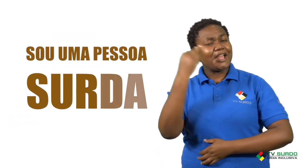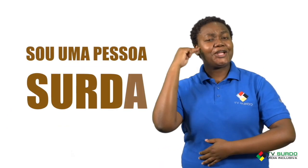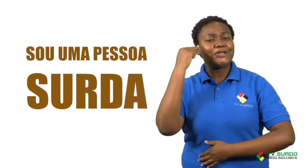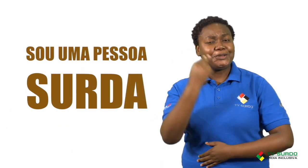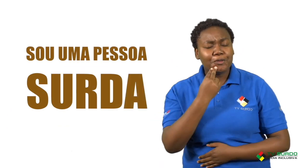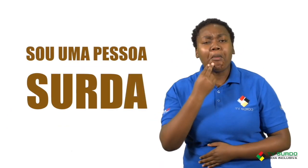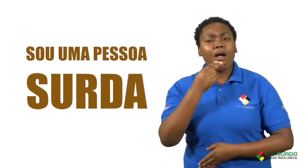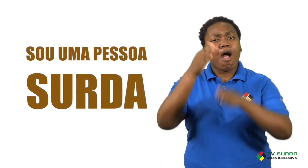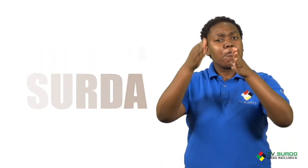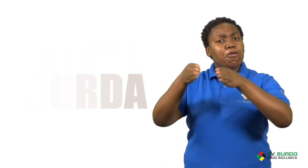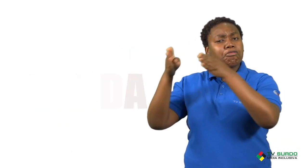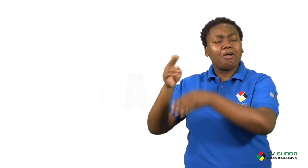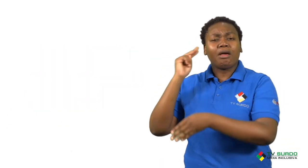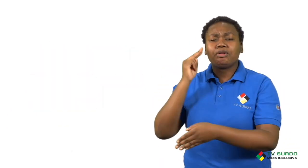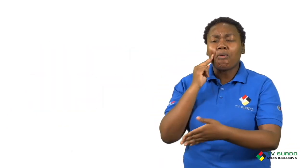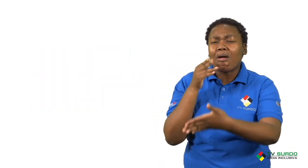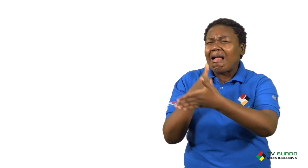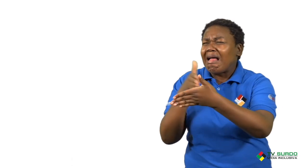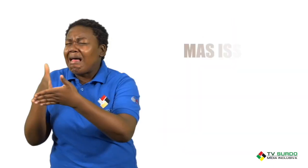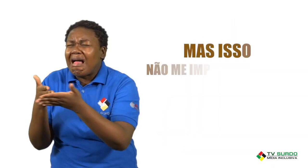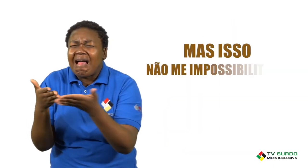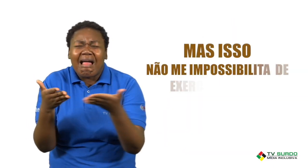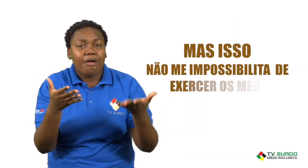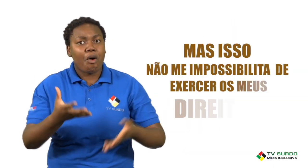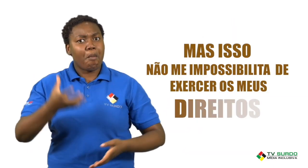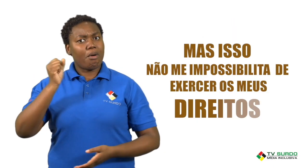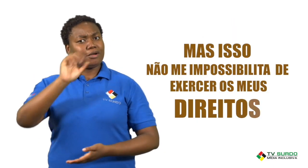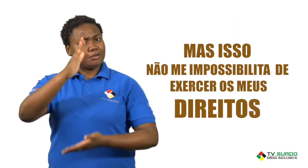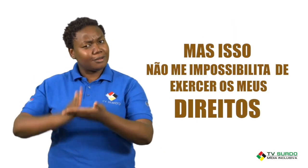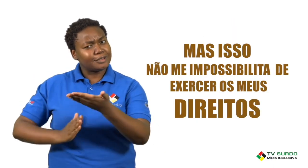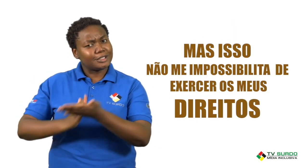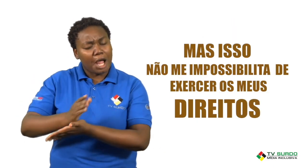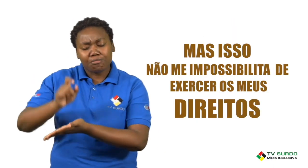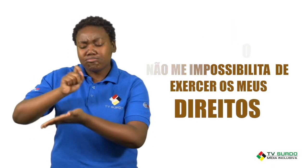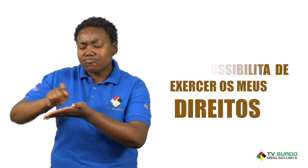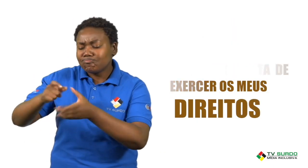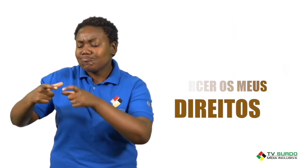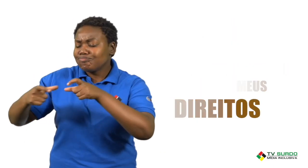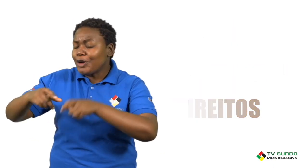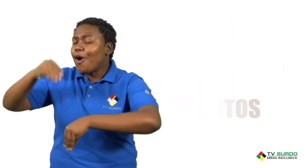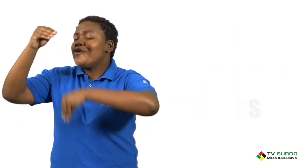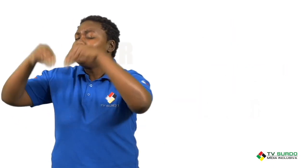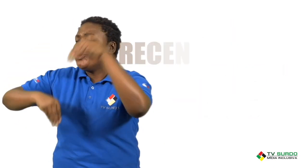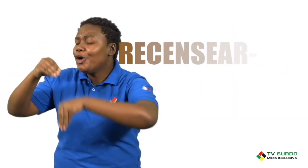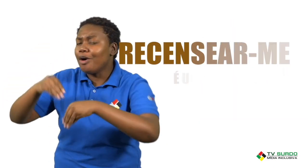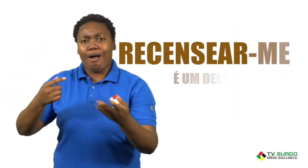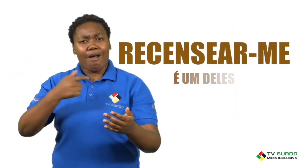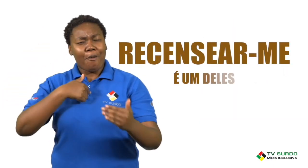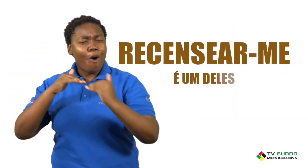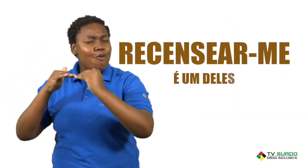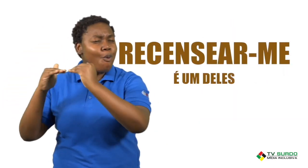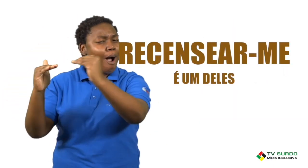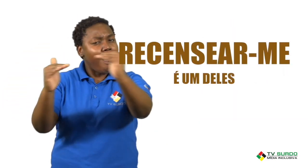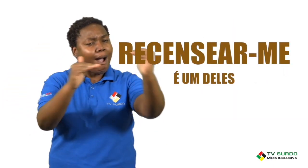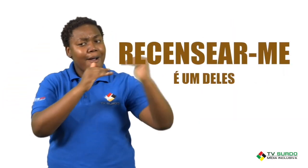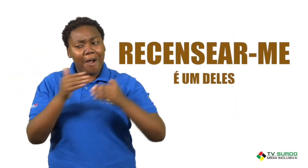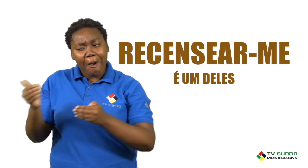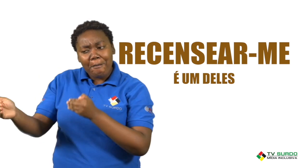pessoa surda. Mas o fato não me impossibilita de exercer os meus direitos. Um deles é o de merecenciar